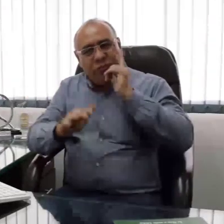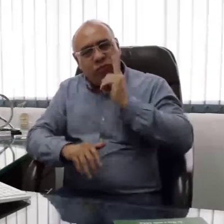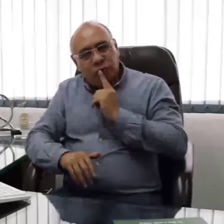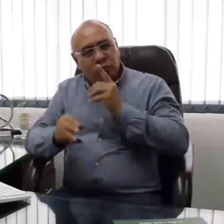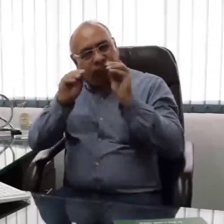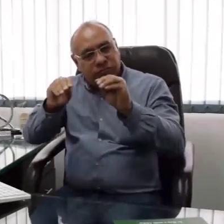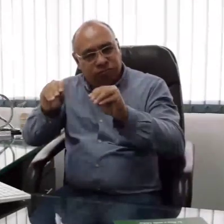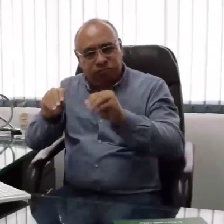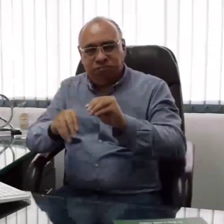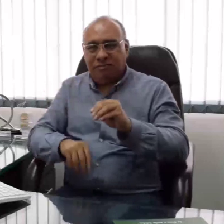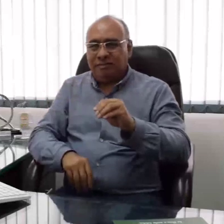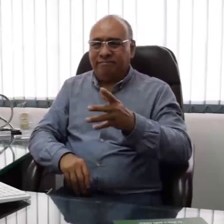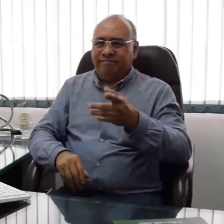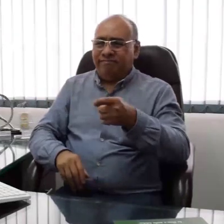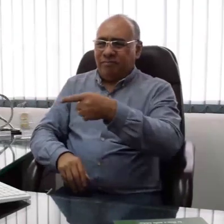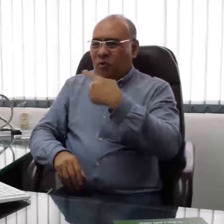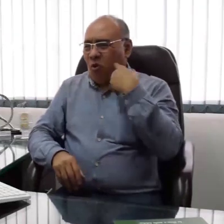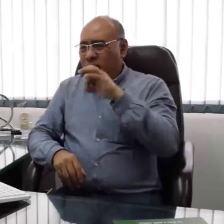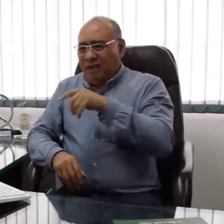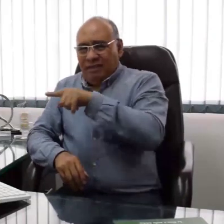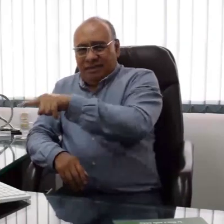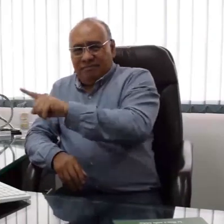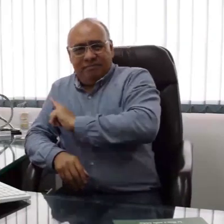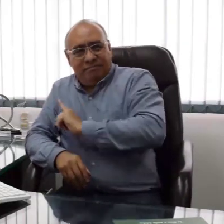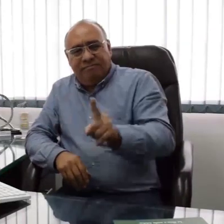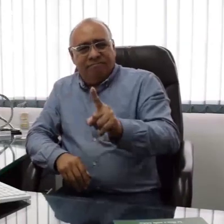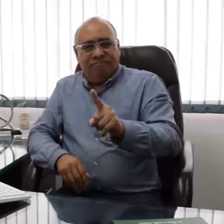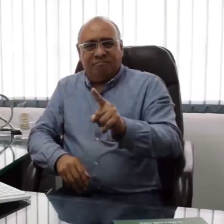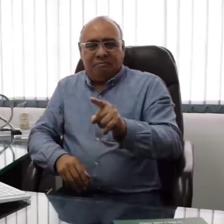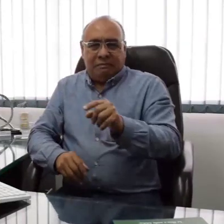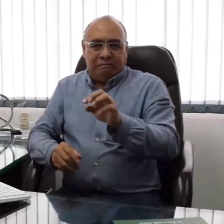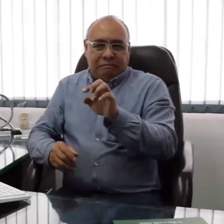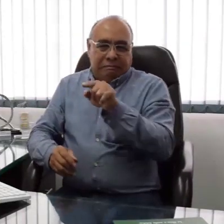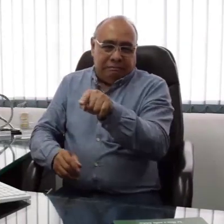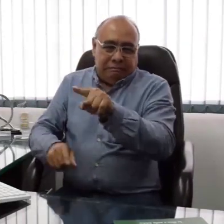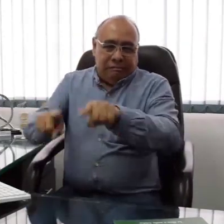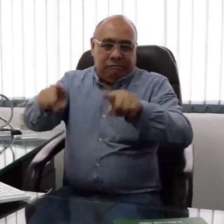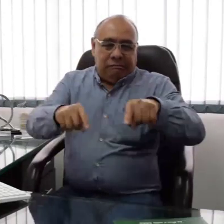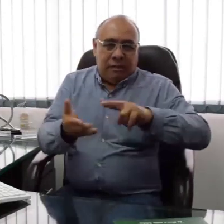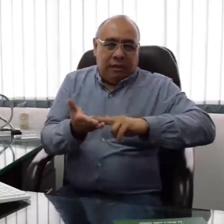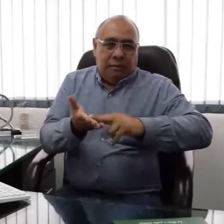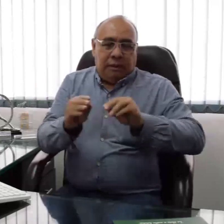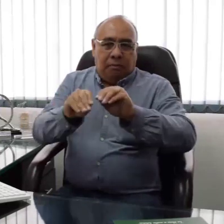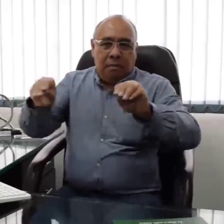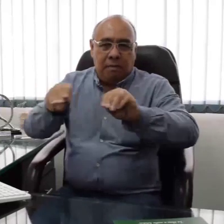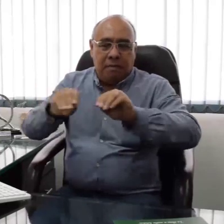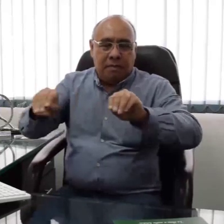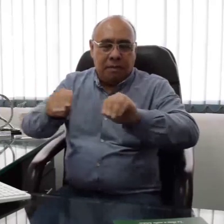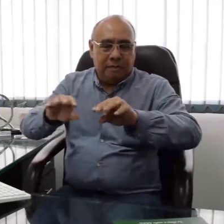debe ser enseñada por personas sordas y no por personas oyentes. Hay algunos intérpretes que enseñan la lengua de